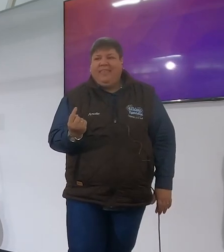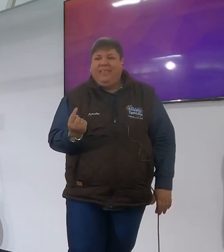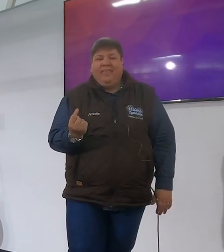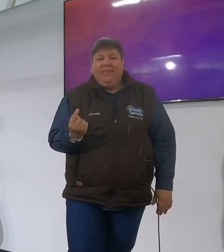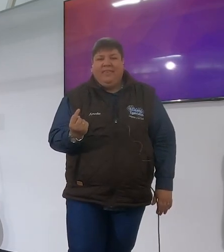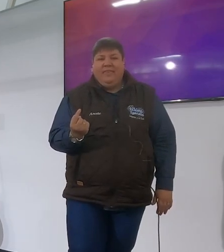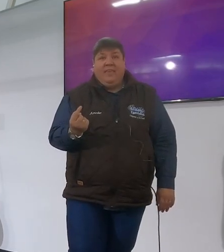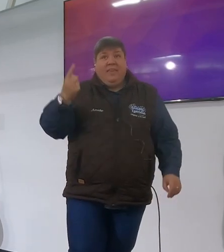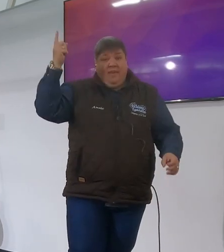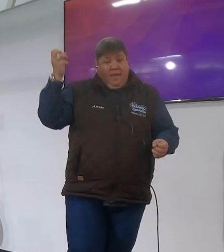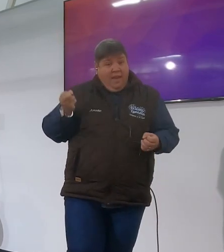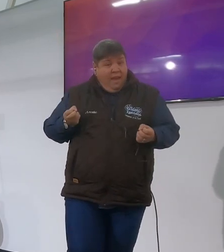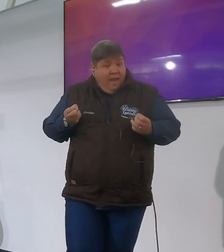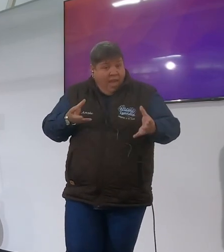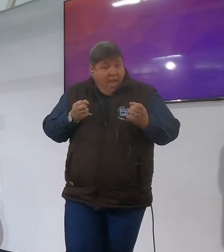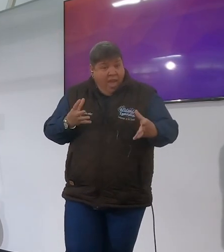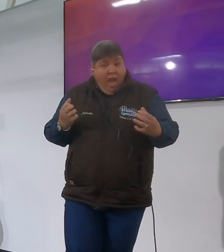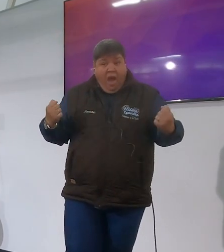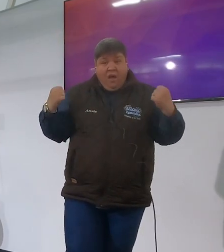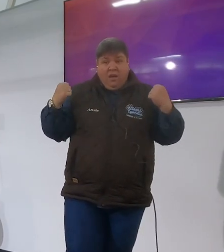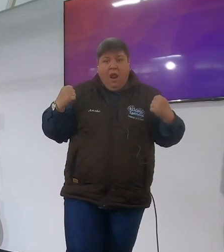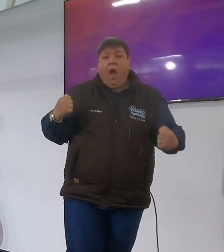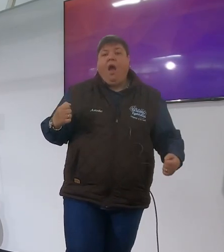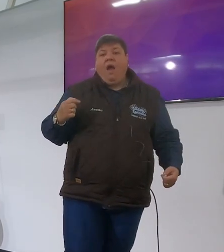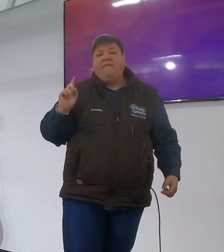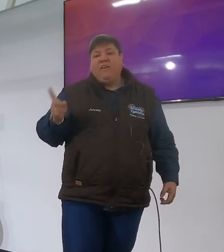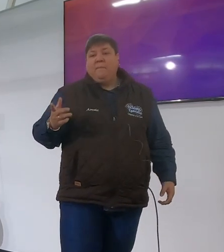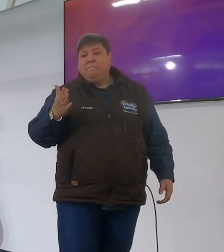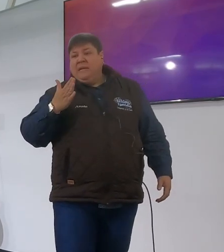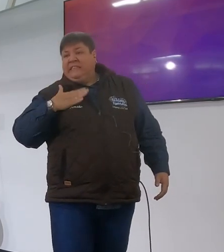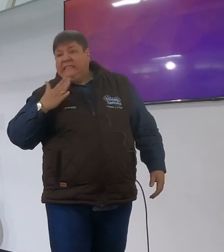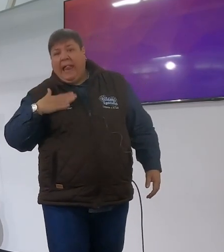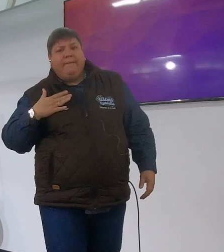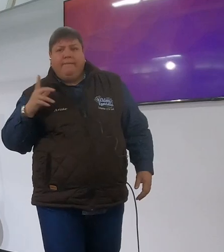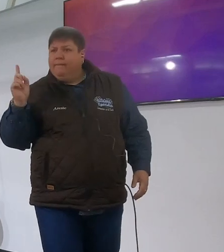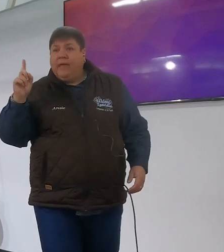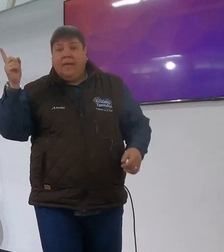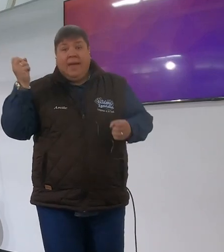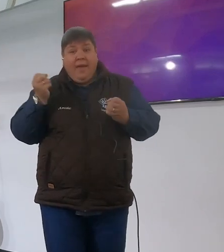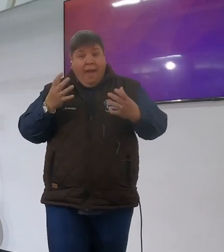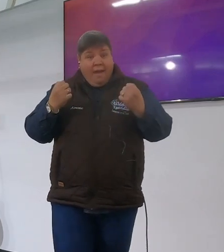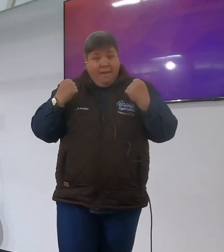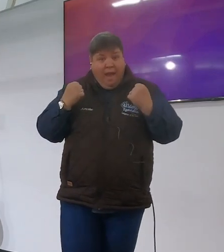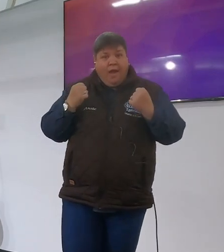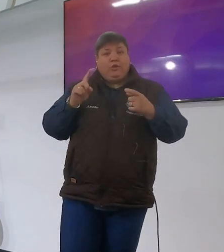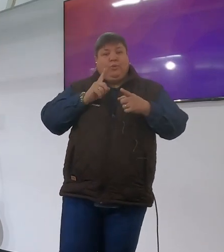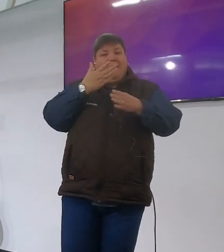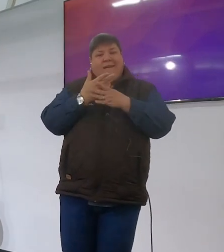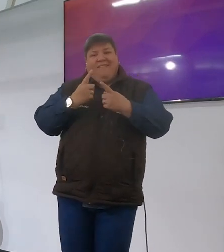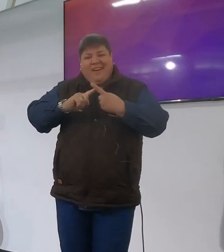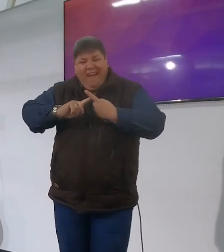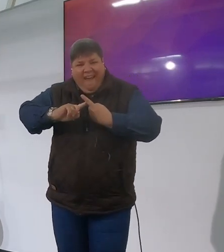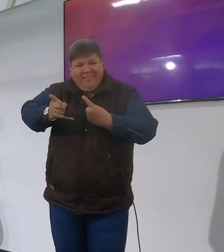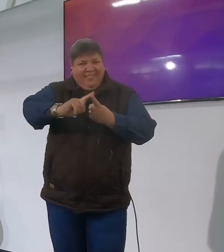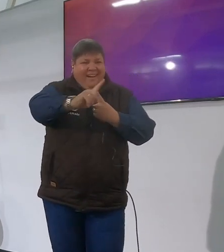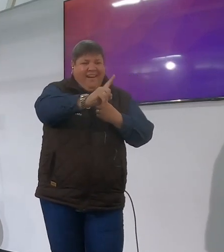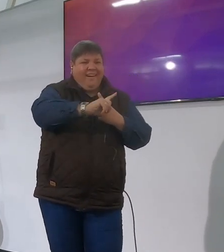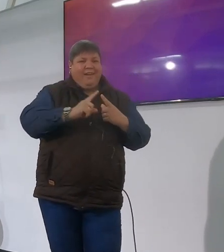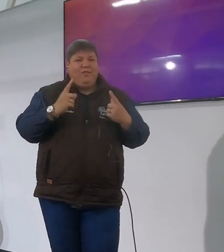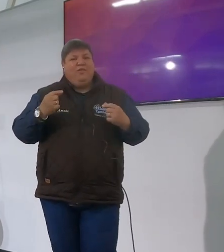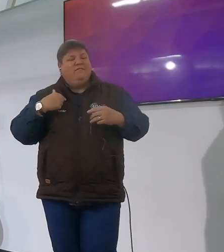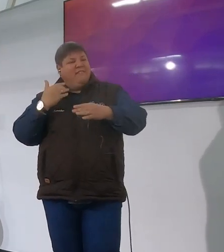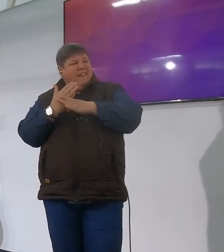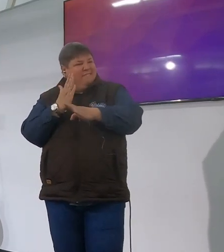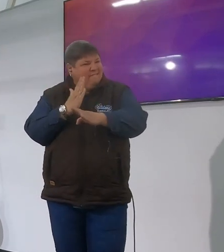nooit kracht gee net om een wonderlik en een greid lewe hier op aarde te leef want ons is voor baie meer bestem as dit ek kan jous bestem vir die eeuwigheid